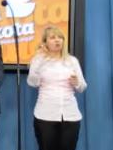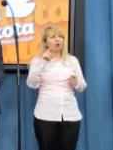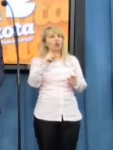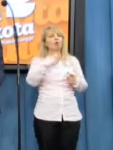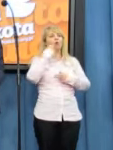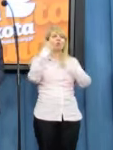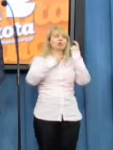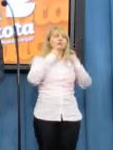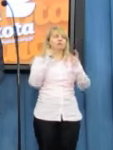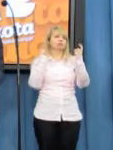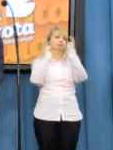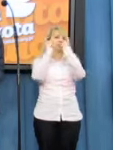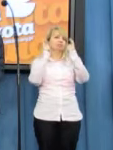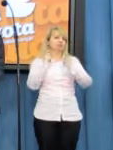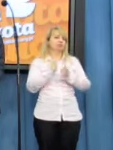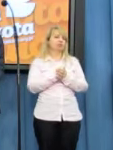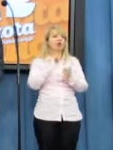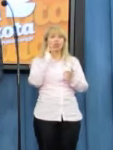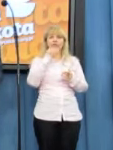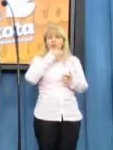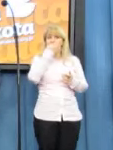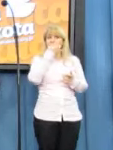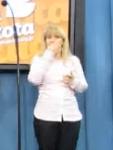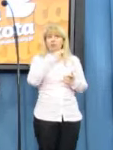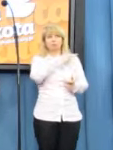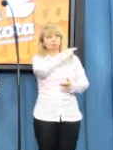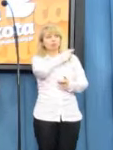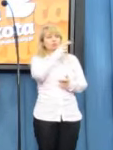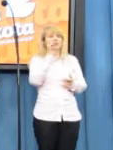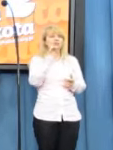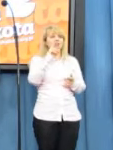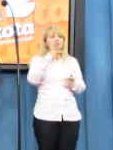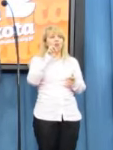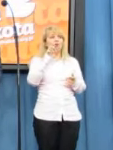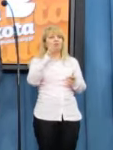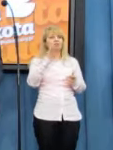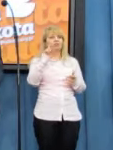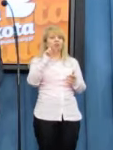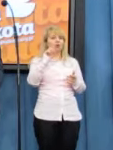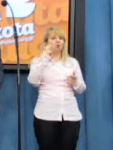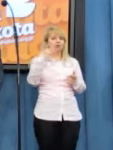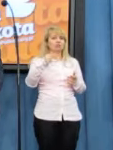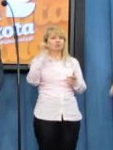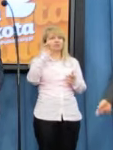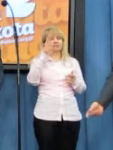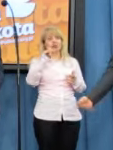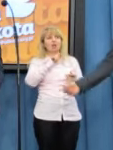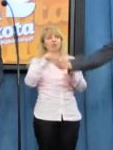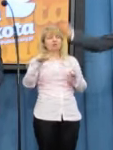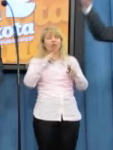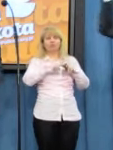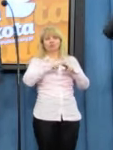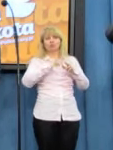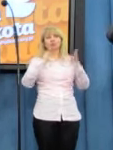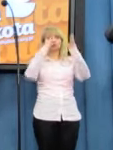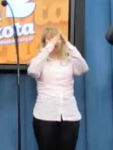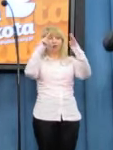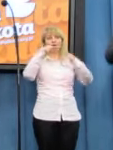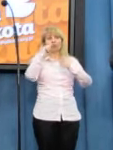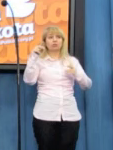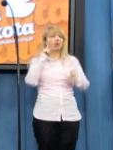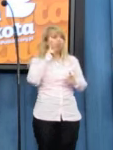poprawce i wielokrotnie dopytywali Panią Przewodniczącą Skobrońską, Pana Przewodnicząca Rasetiego, czy ten fundusz kościelny